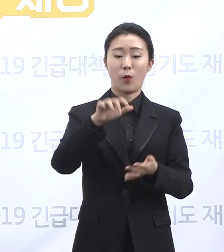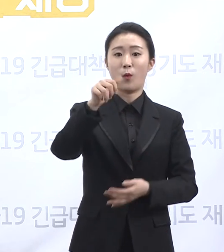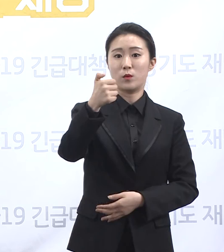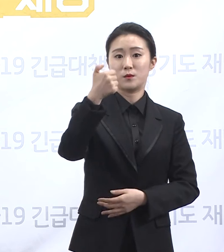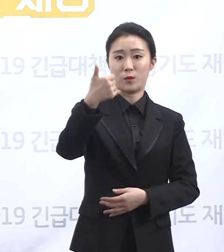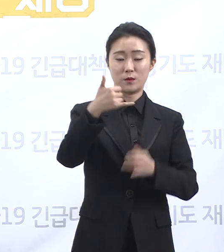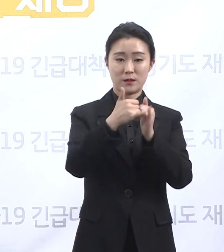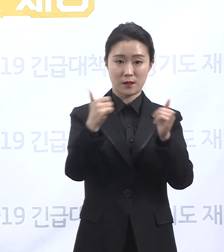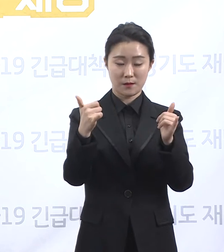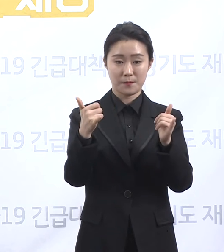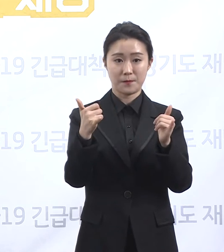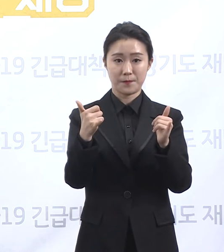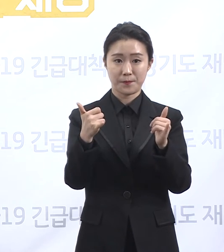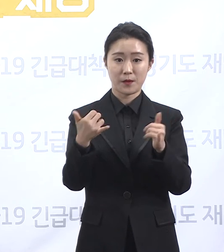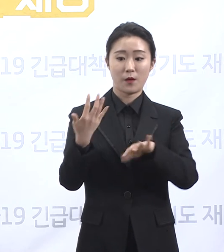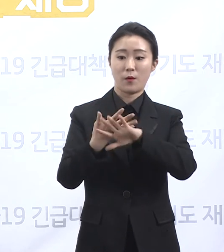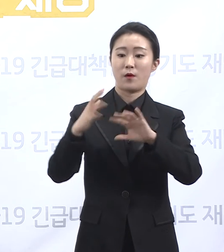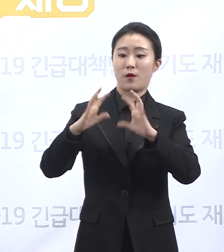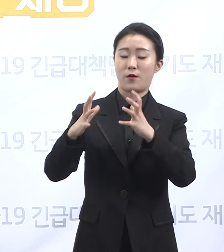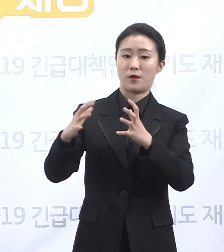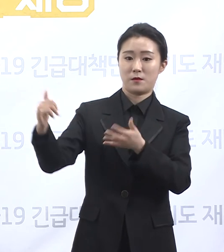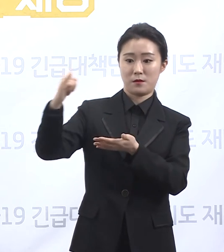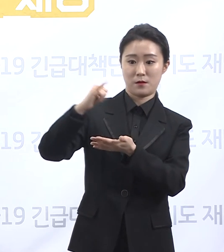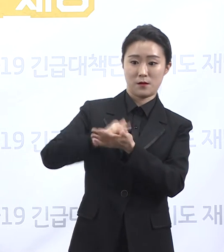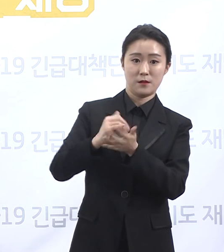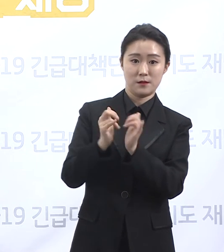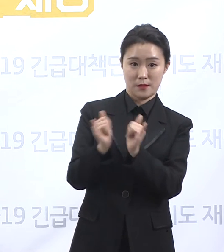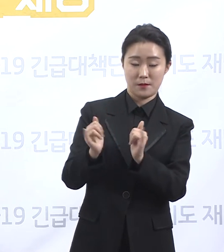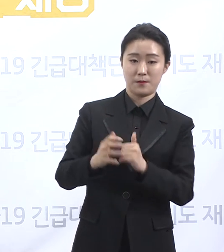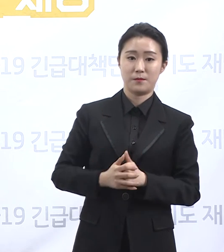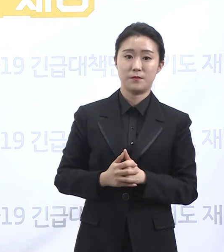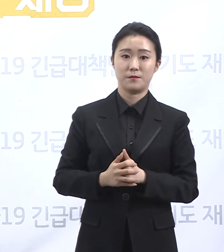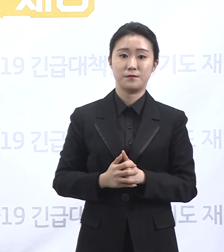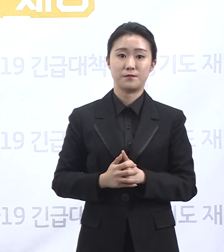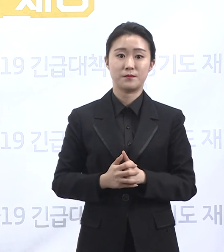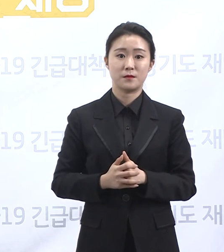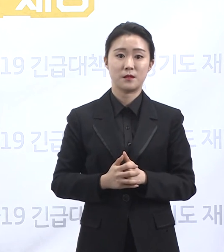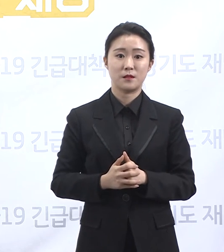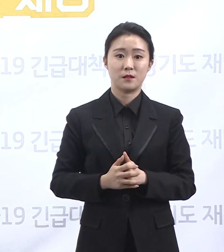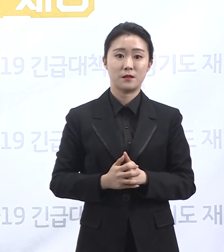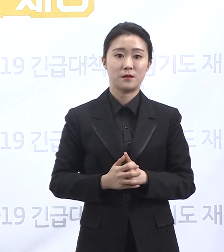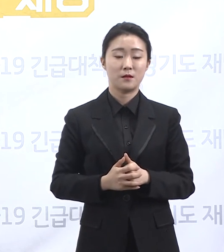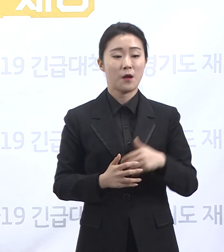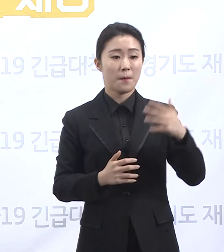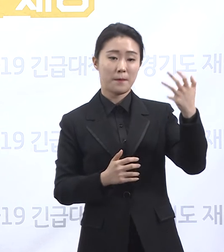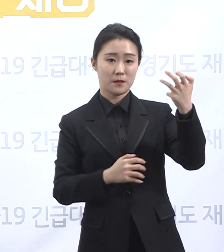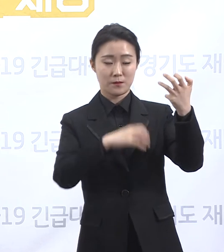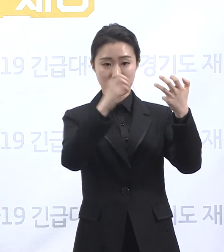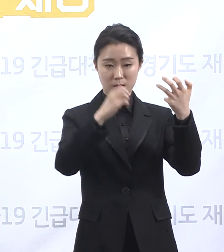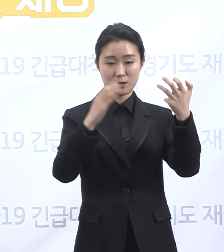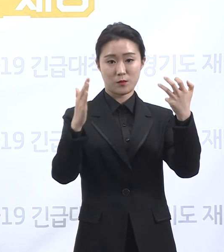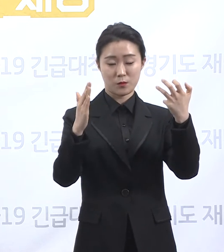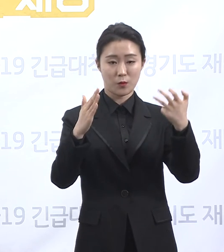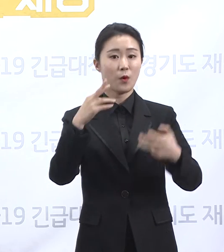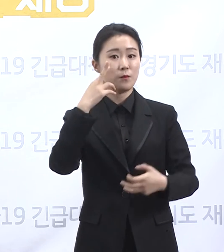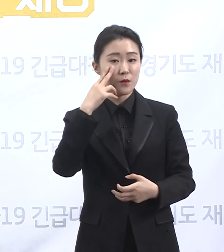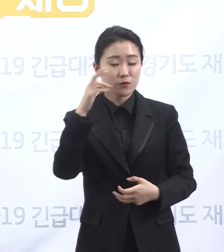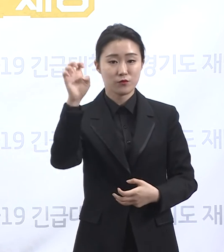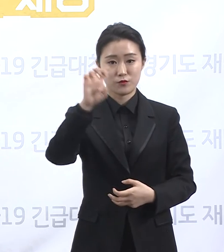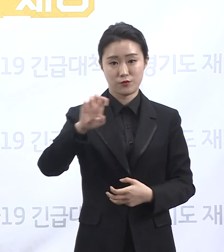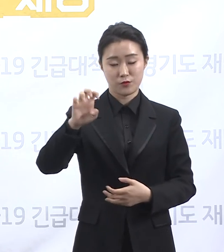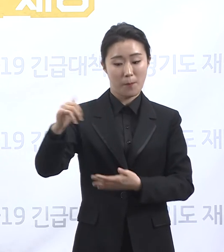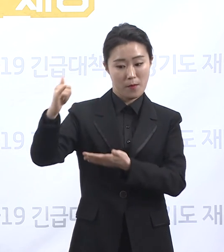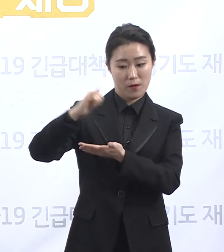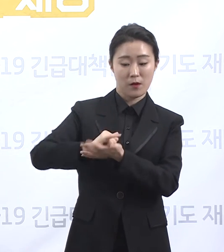유럽과 미국발 확진자가 87.3%인 48명으로 가장 비율이 높습니다. 같은